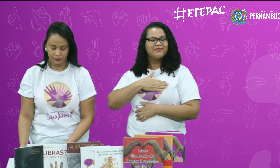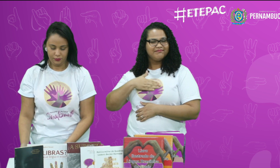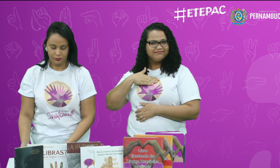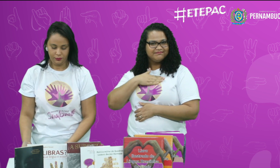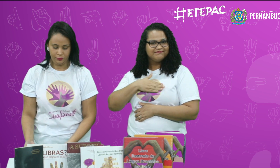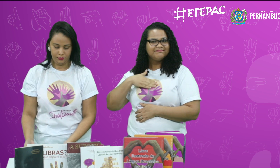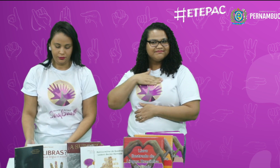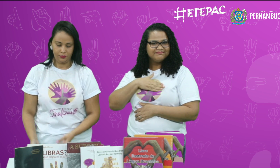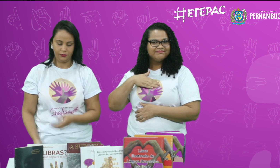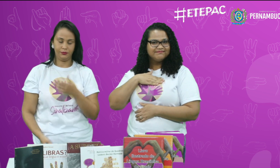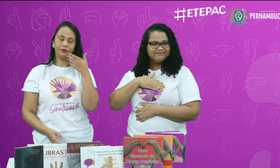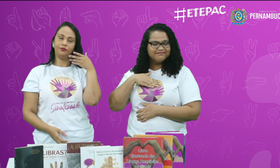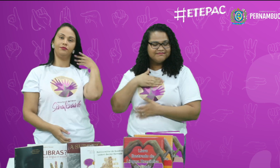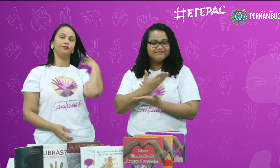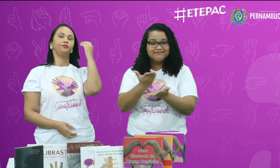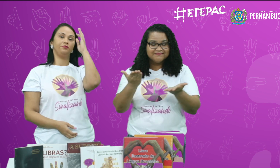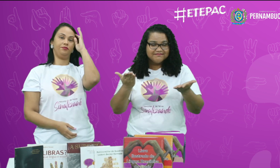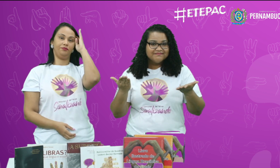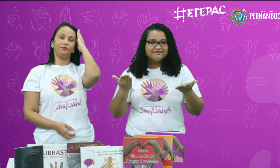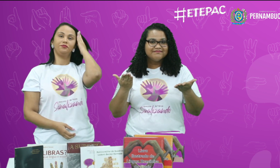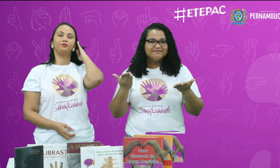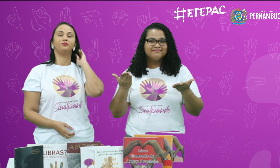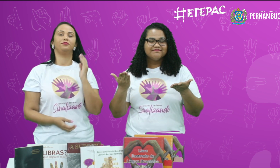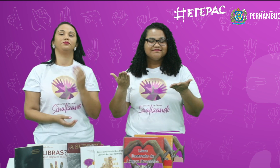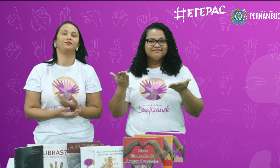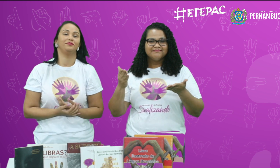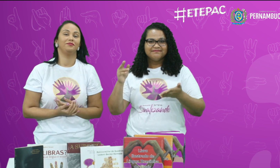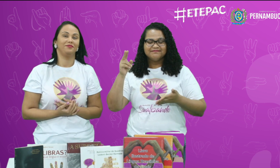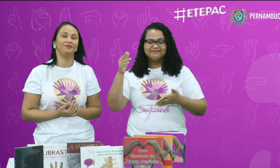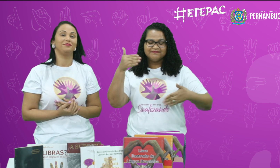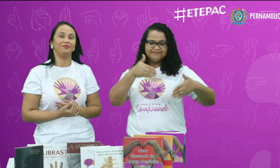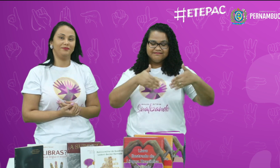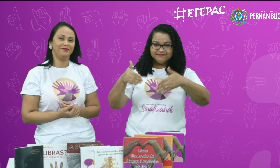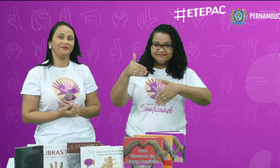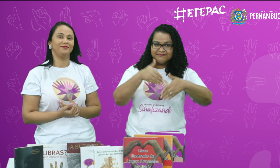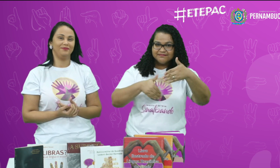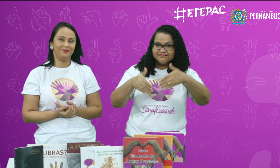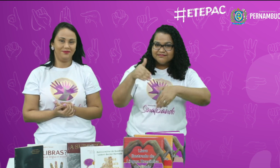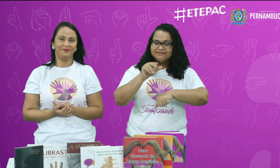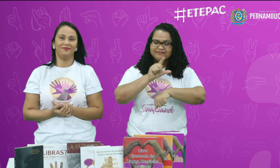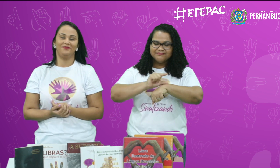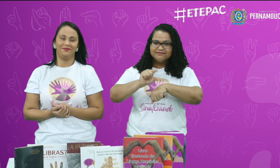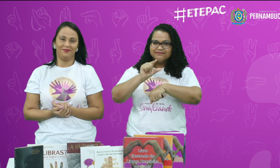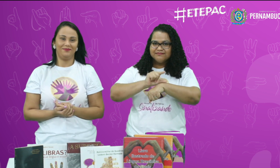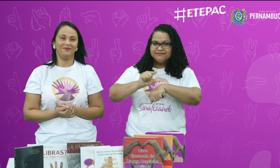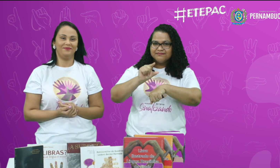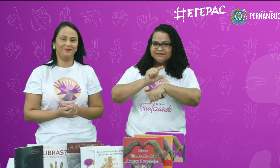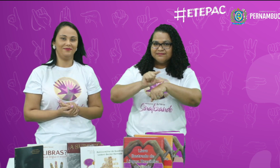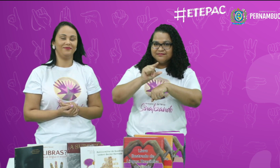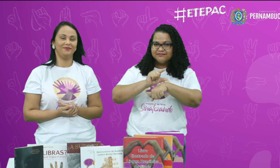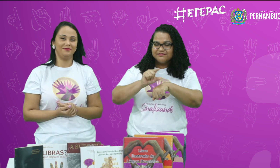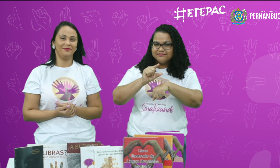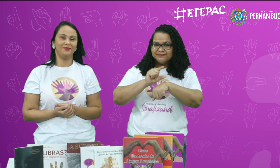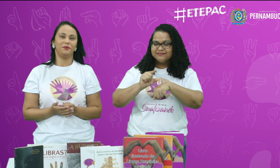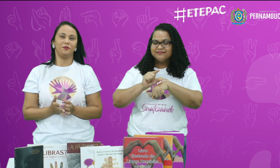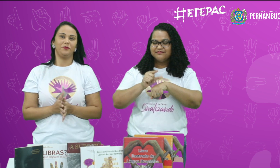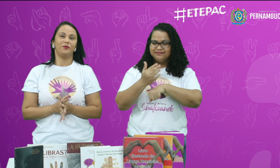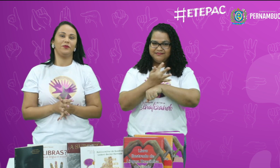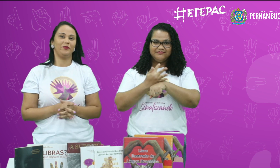Eu gostei muito de ver vocês participarem do minicurso de